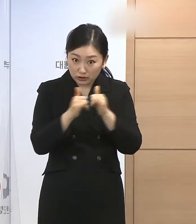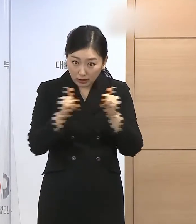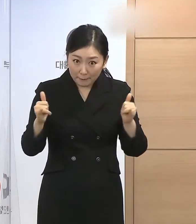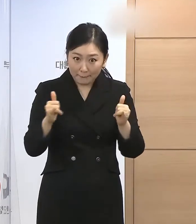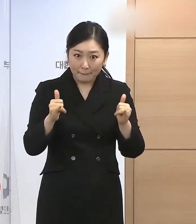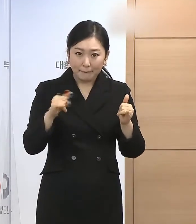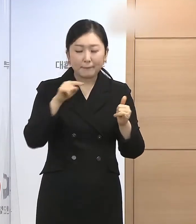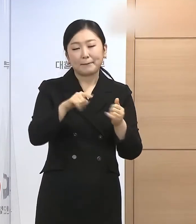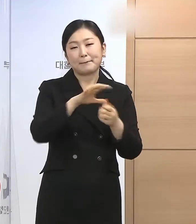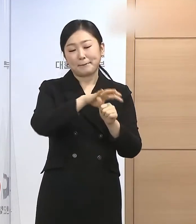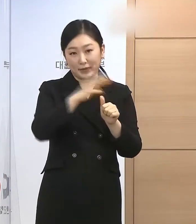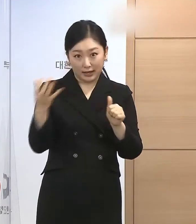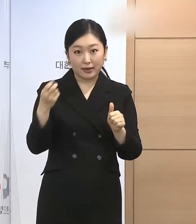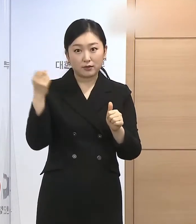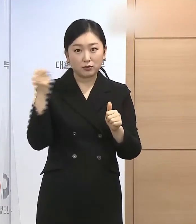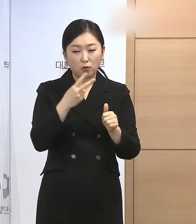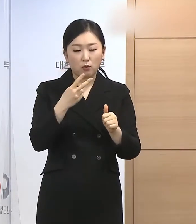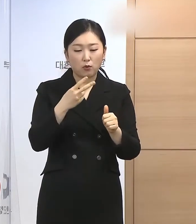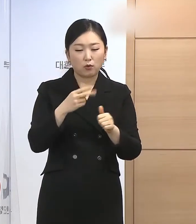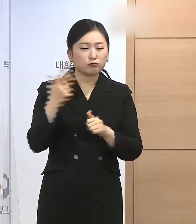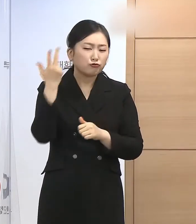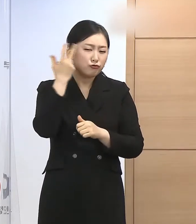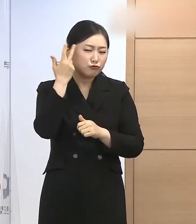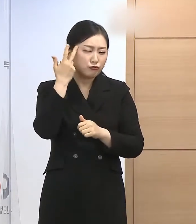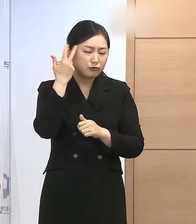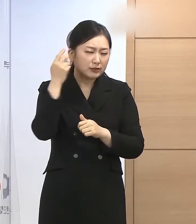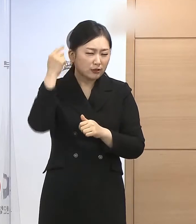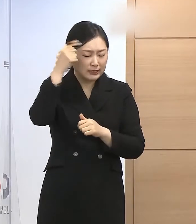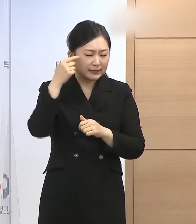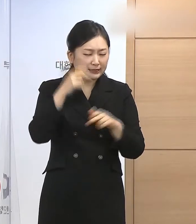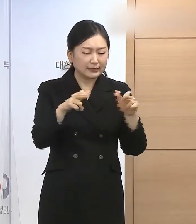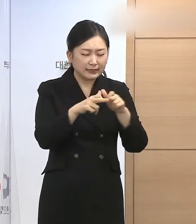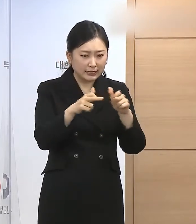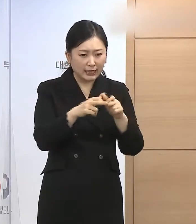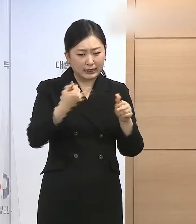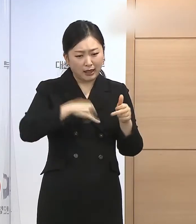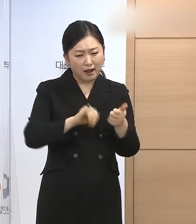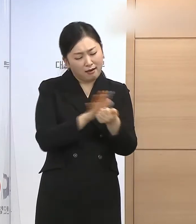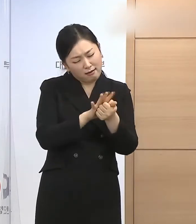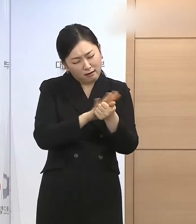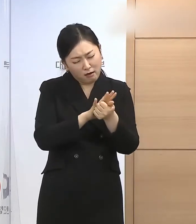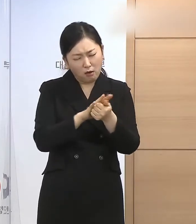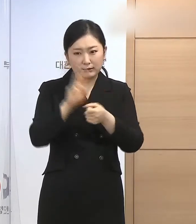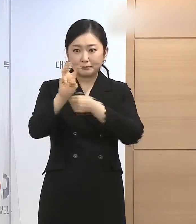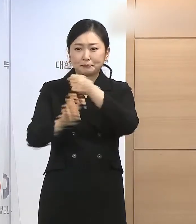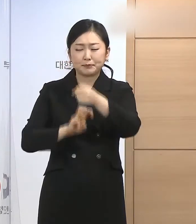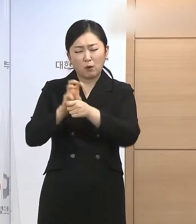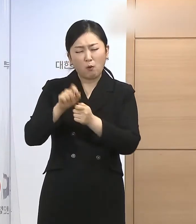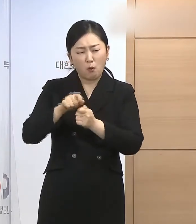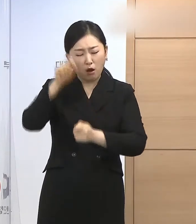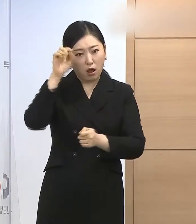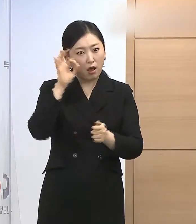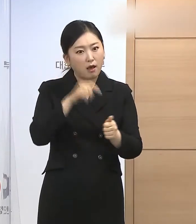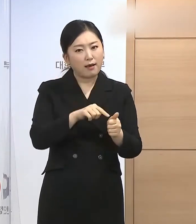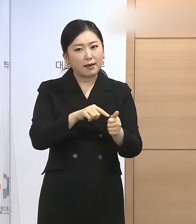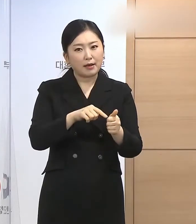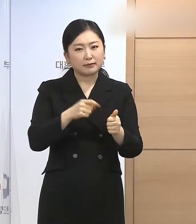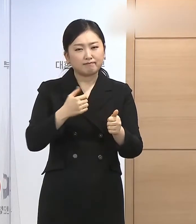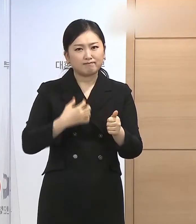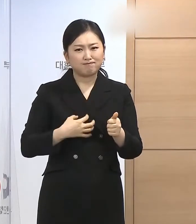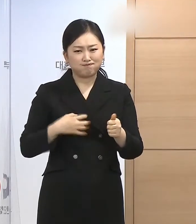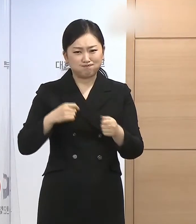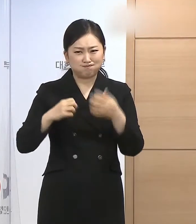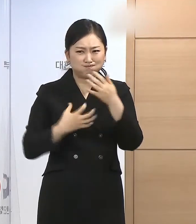30년 이상 보호하면서 정신적 육체적 고통을 감내하던 중 우발적으로 딸의 생명을 침해한 수영자 등